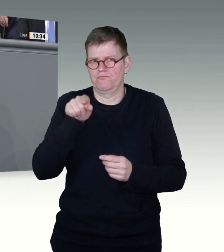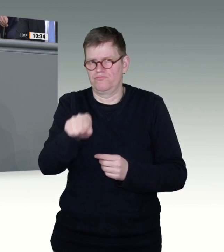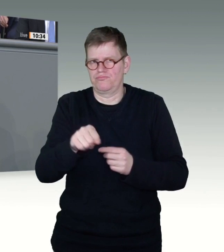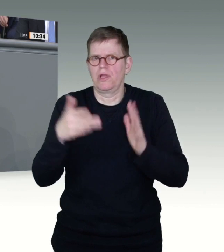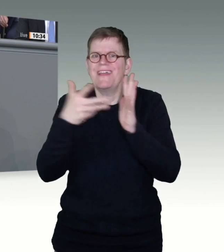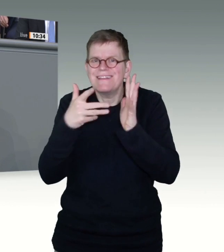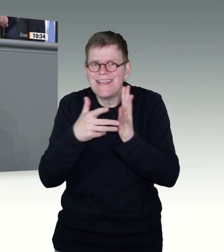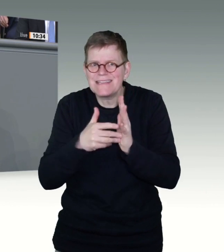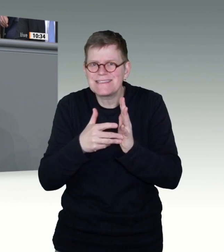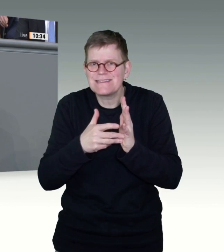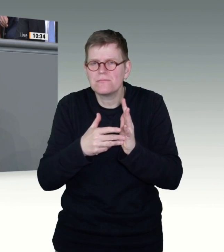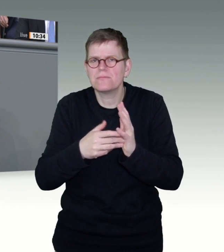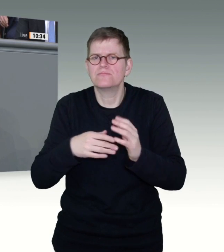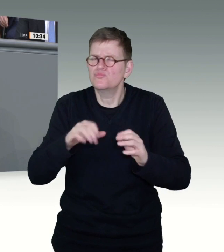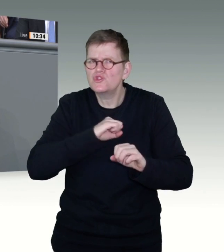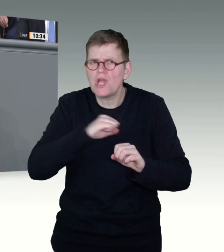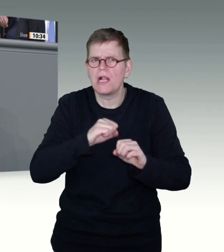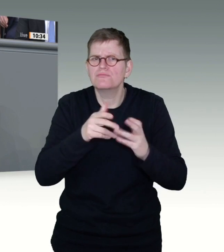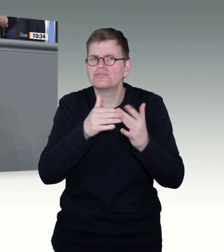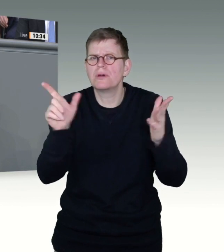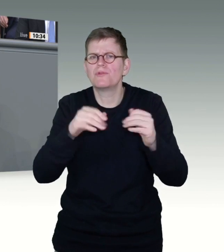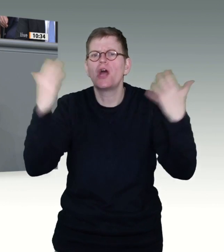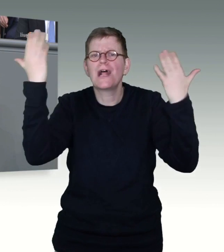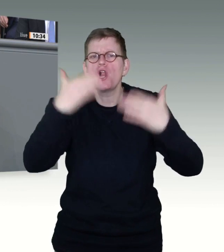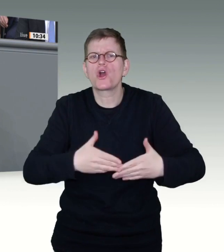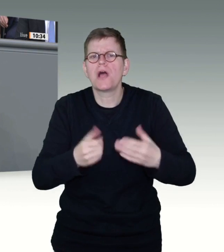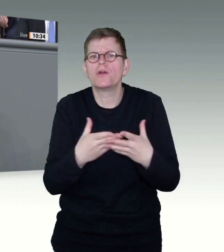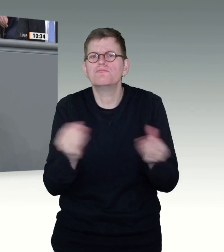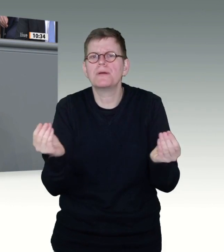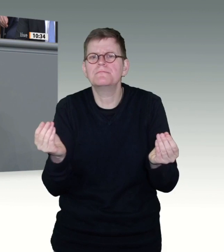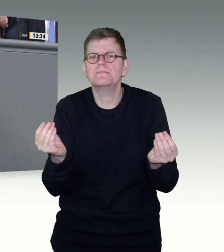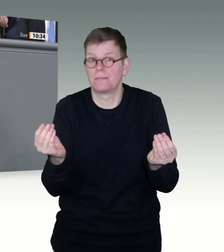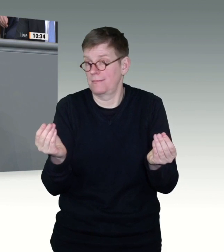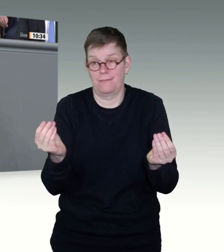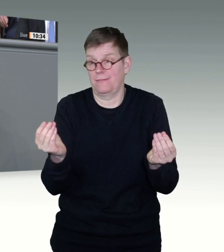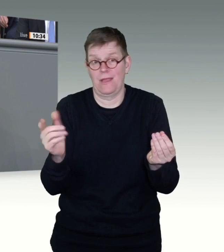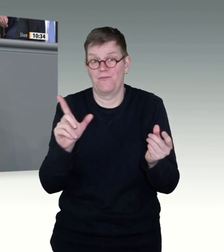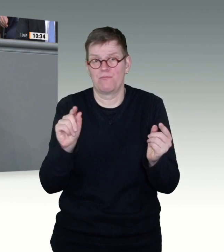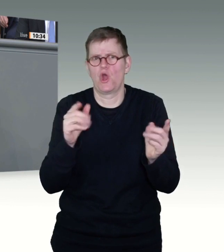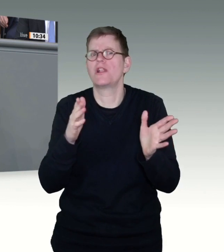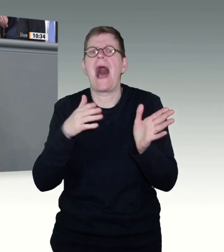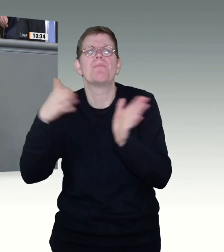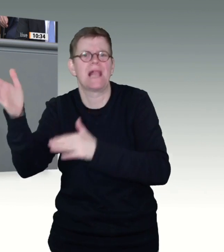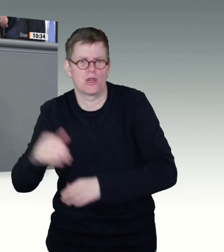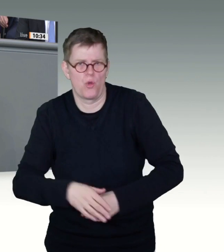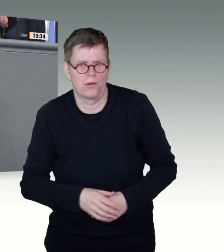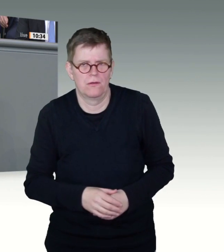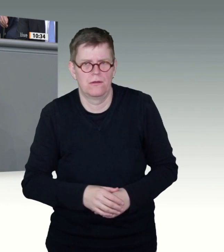damals Wasserwerfer gegen friedliche Protestanten forderte, braucht jetzt nicht zu denken, dass die Menschen auf einmal alles vergessen haben.